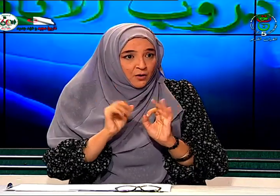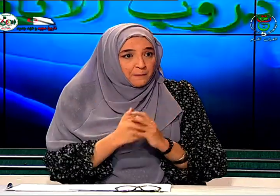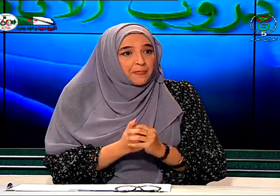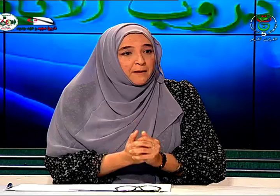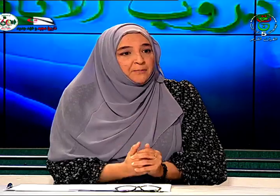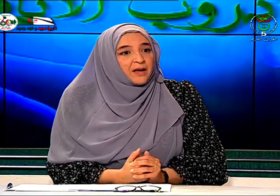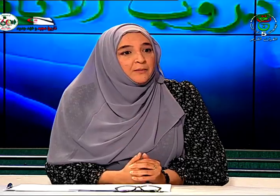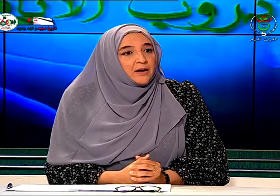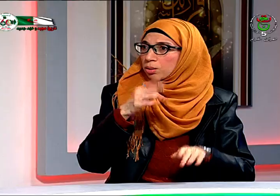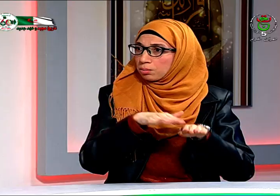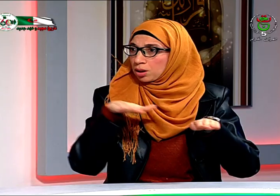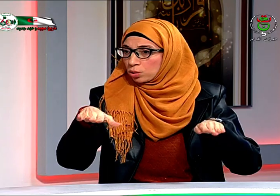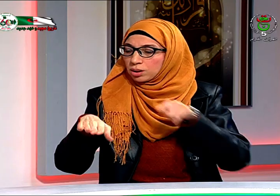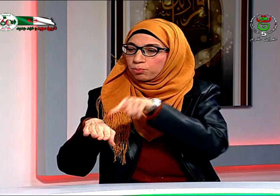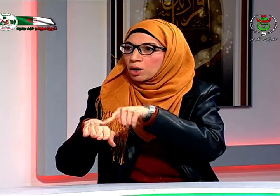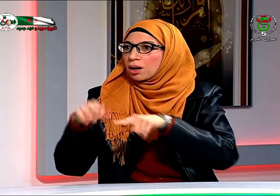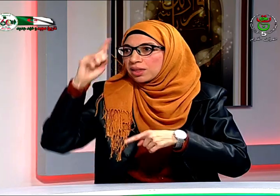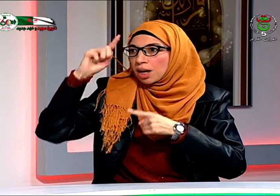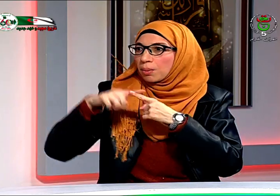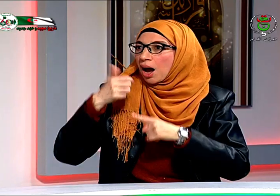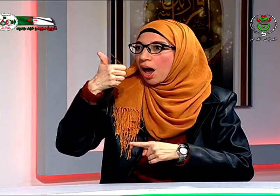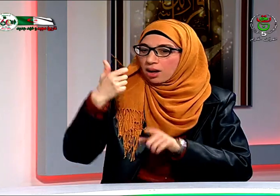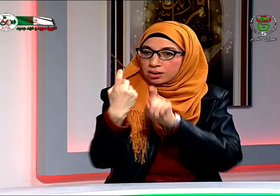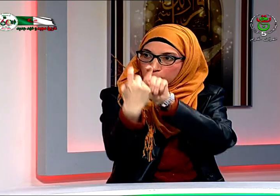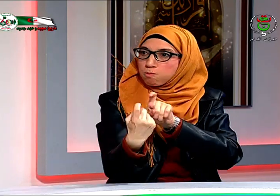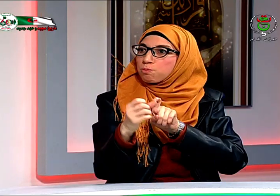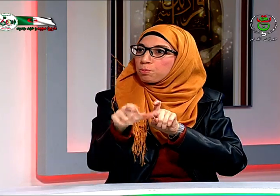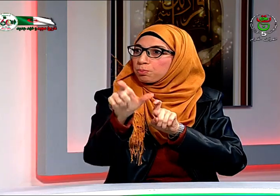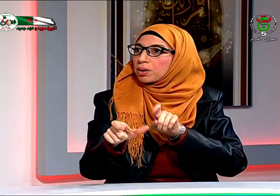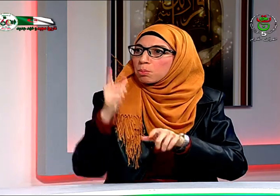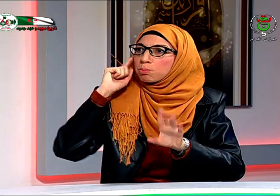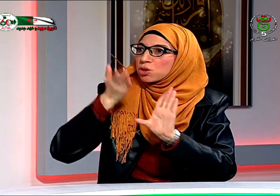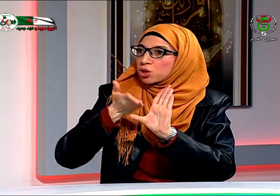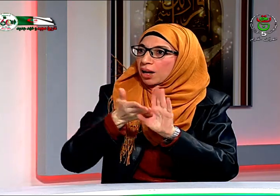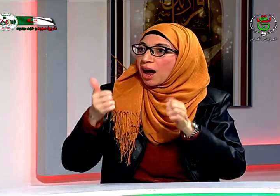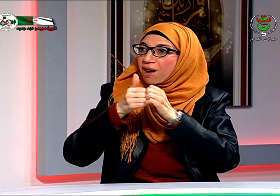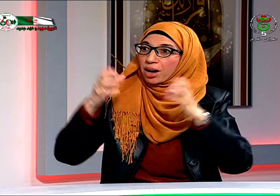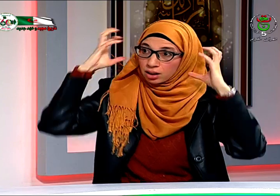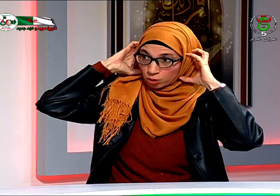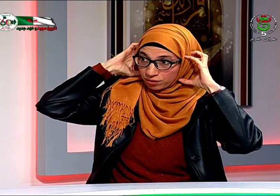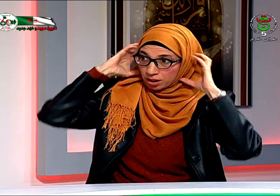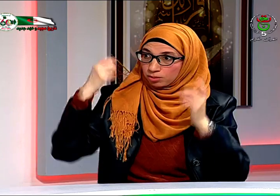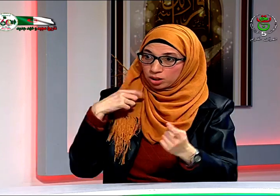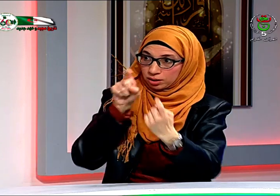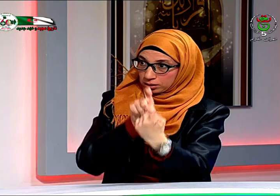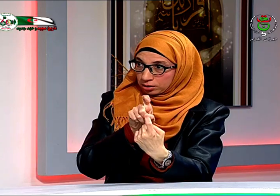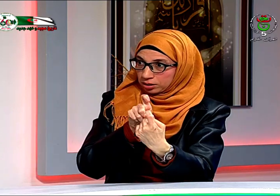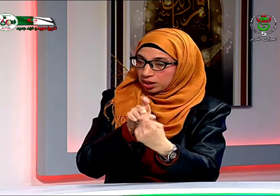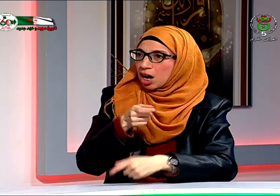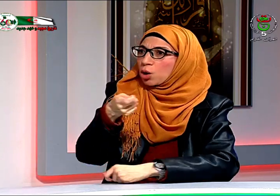نعم هناك يعني هناك أطفال يعني هناك طريقة في التعليم وإن يكون الأستاذ مع